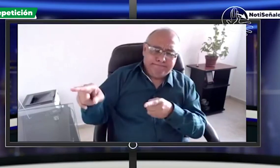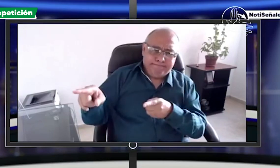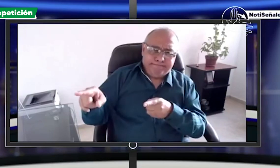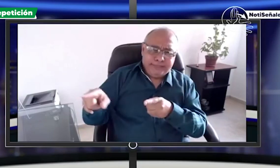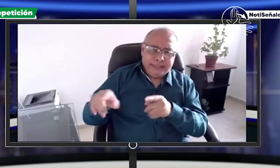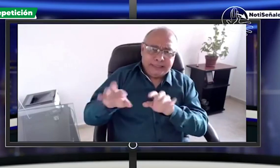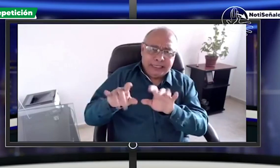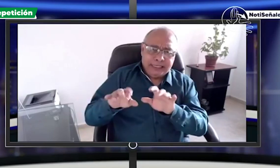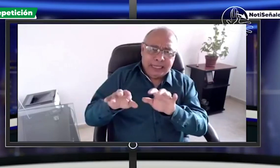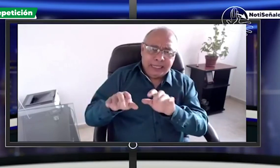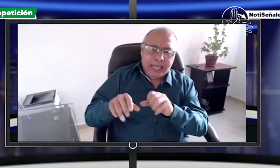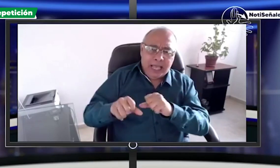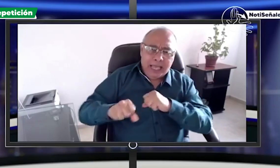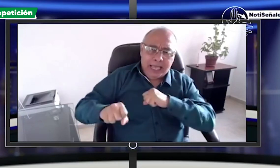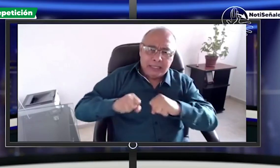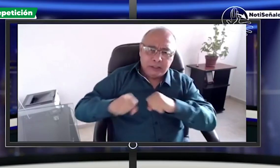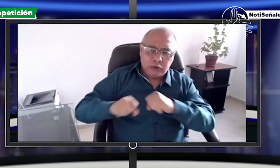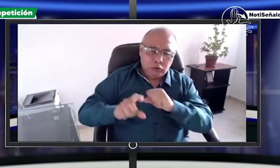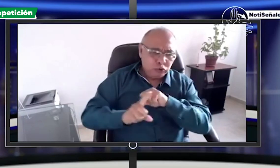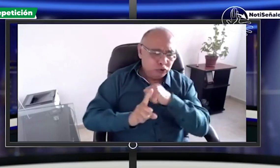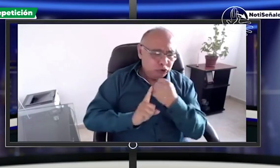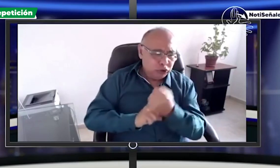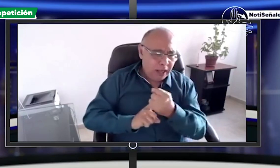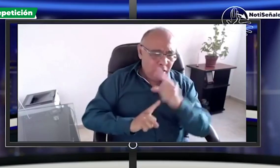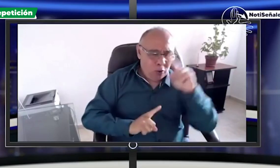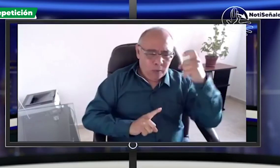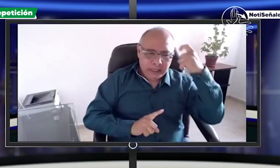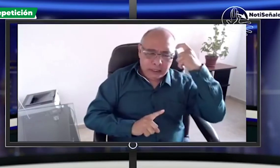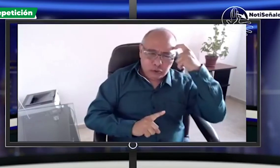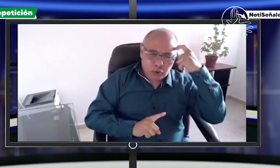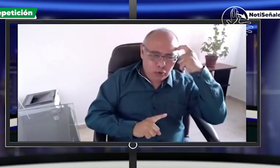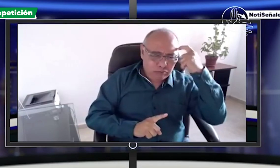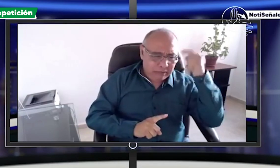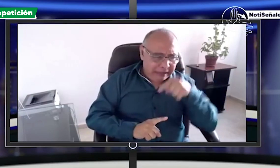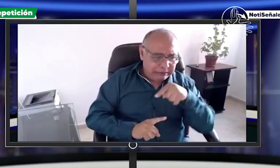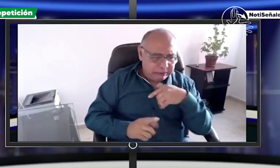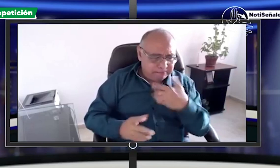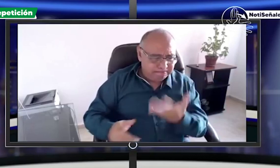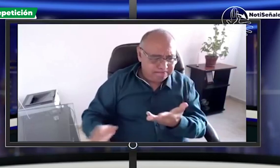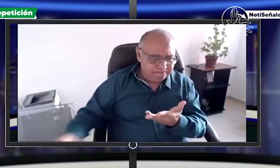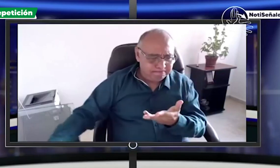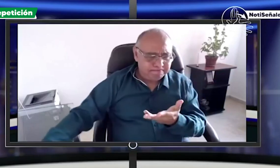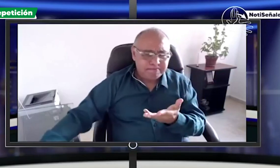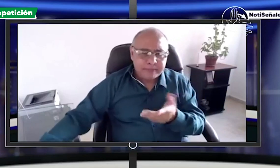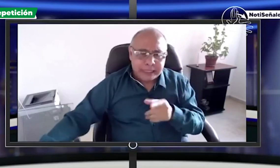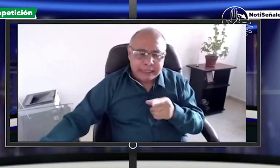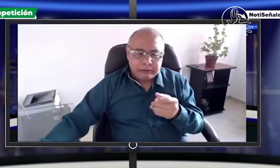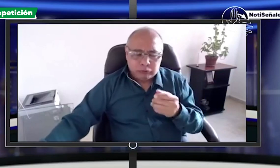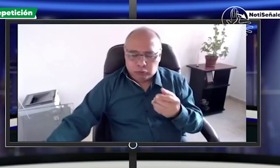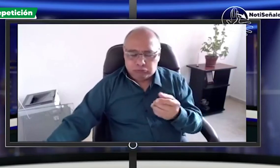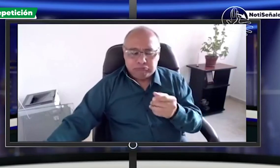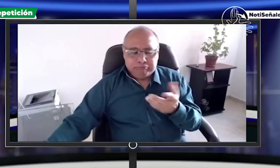en el cual se estaba comentando acerca de la oficina de gestión social de la gobernación si mal no estoy